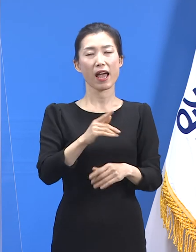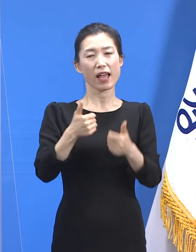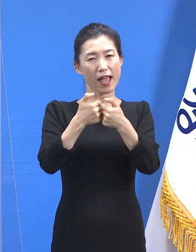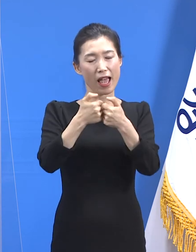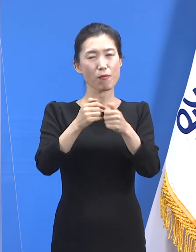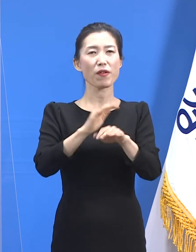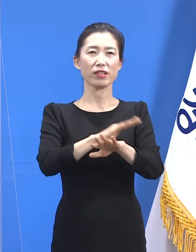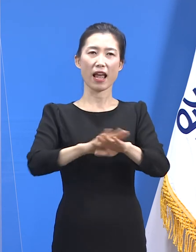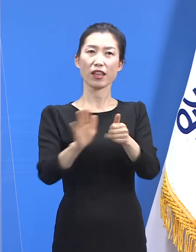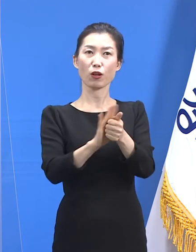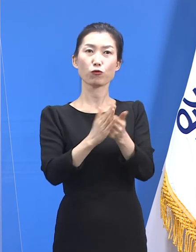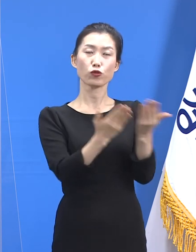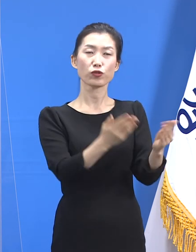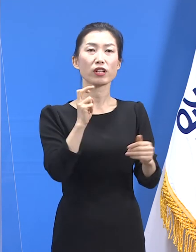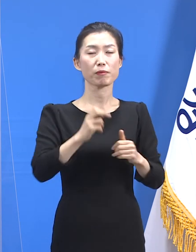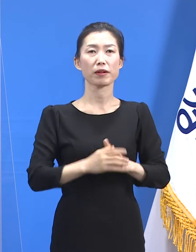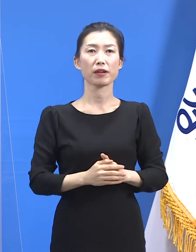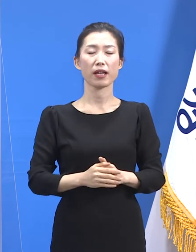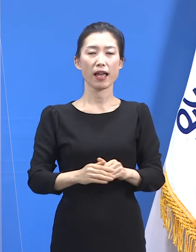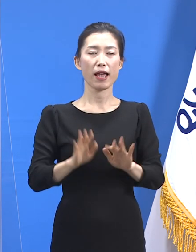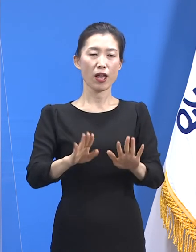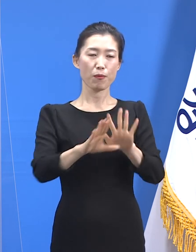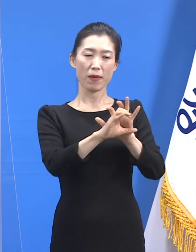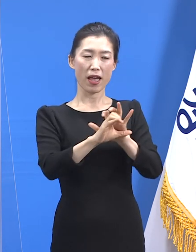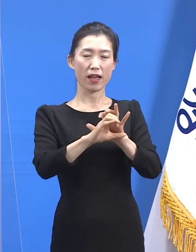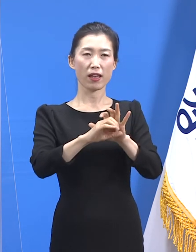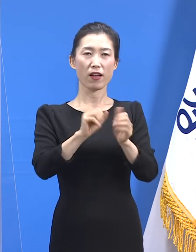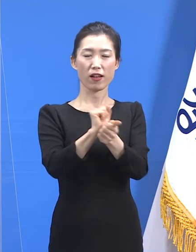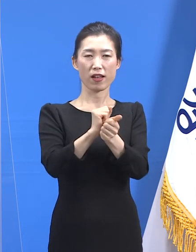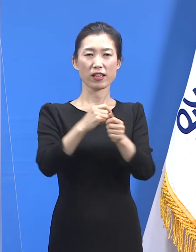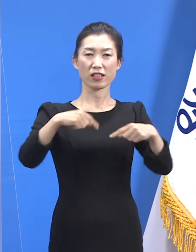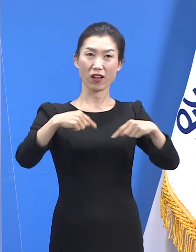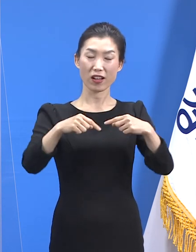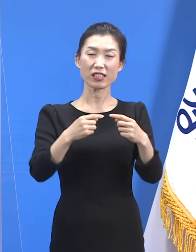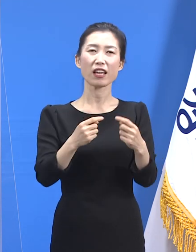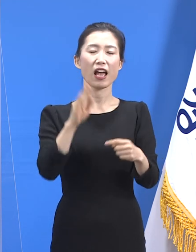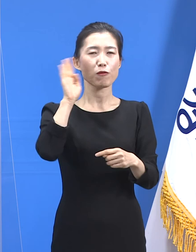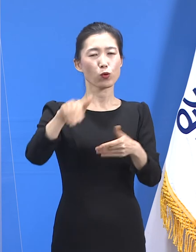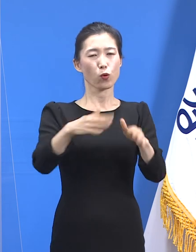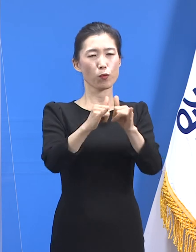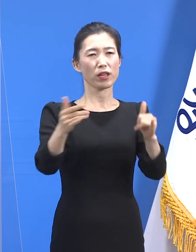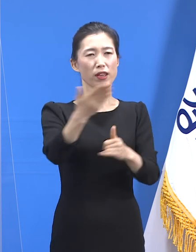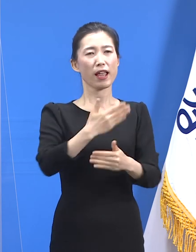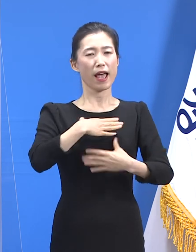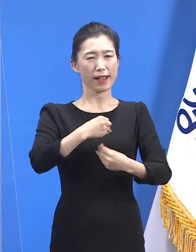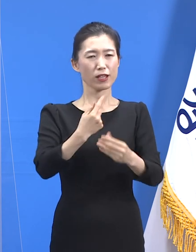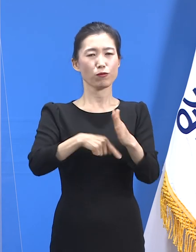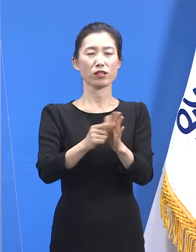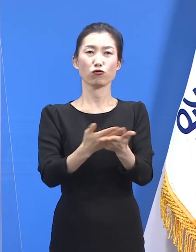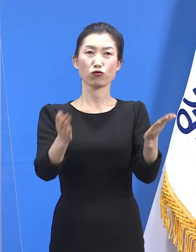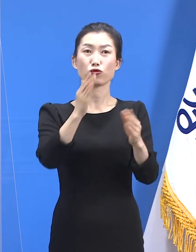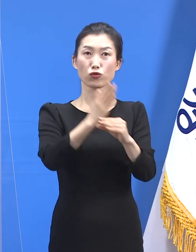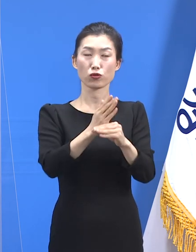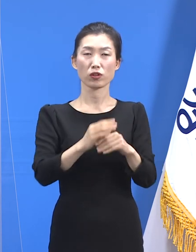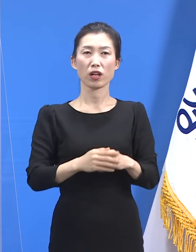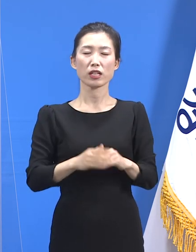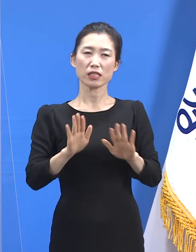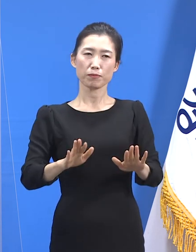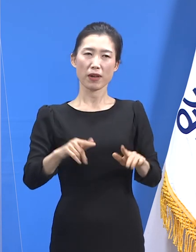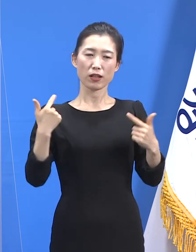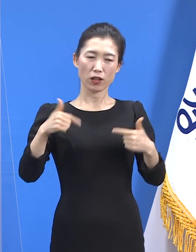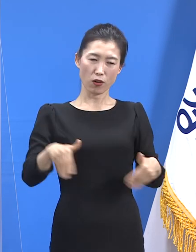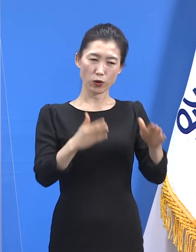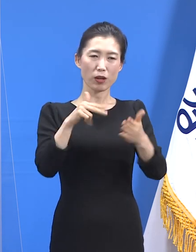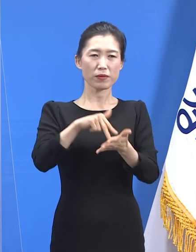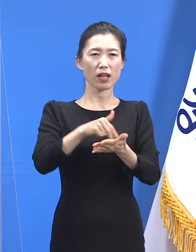코로나19 방역 대책은 도민 여러분을 중심으로 구축됩니다. 도는 도민 여러분께서 필요로 하는 일들이 무엇인지,